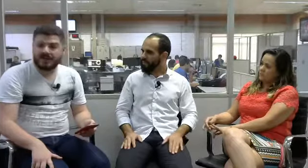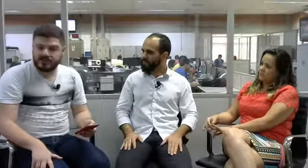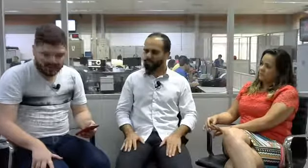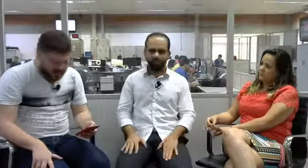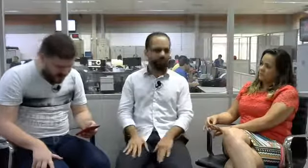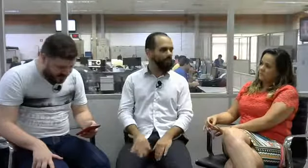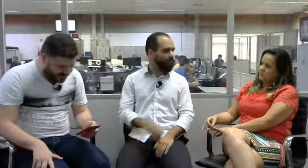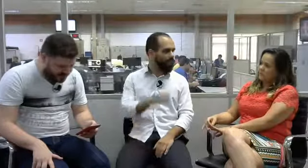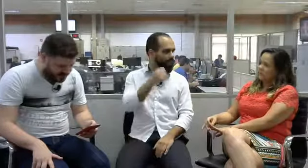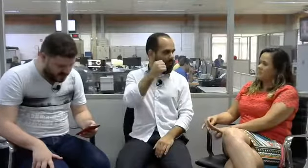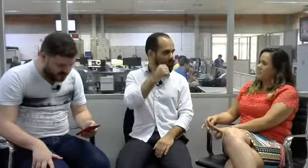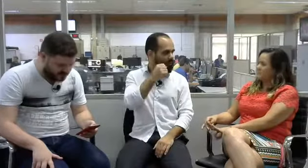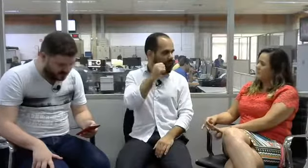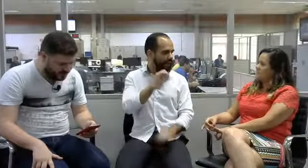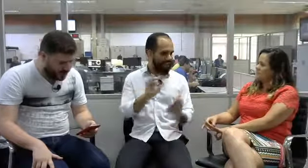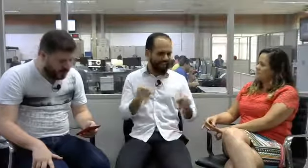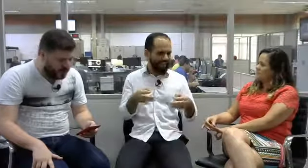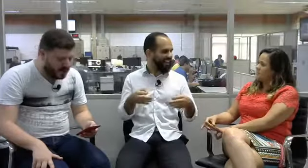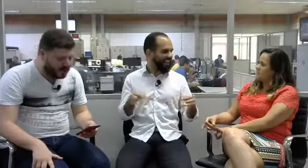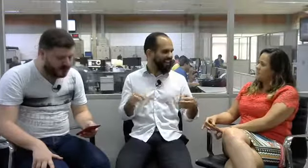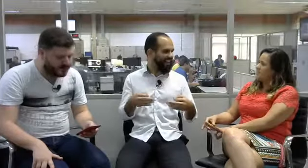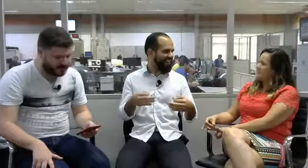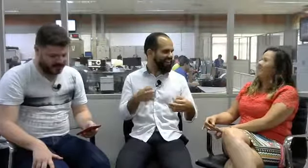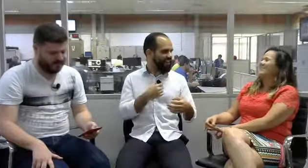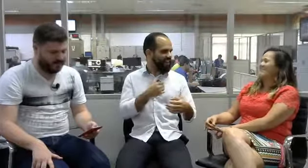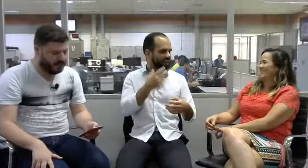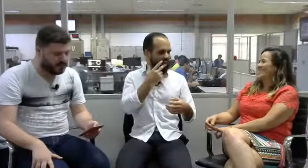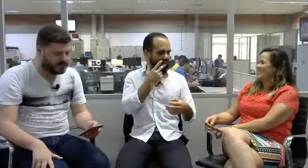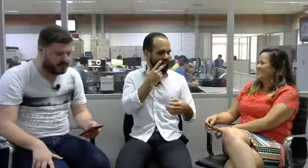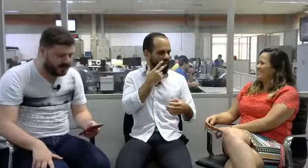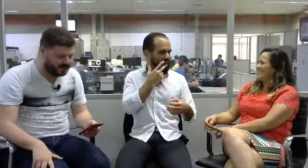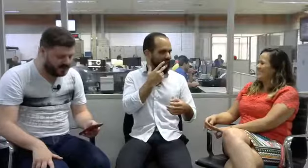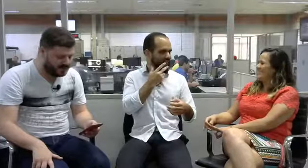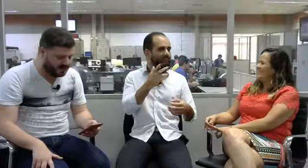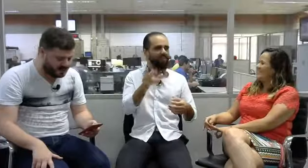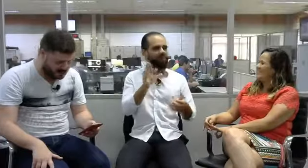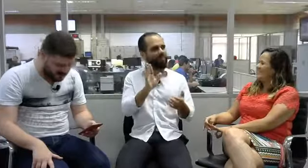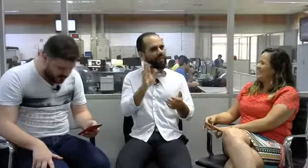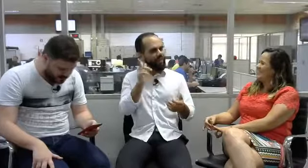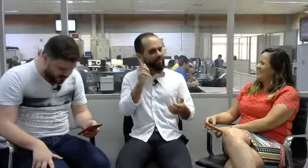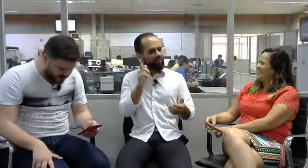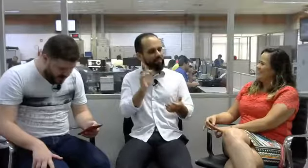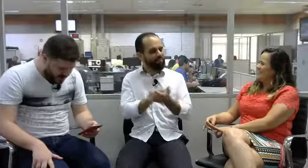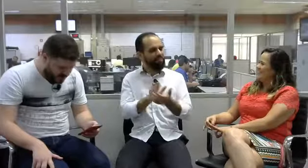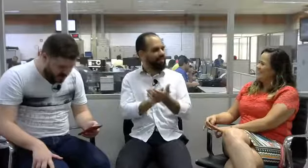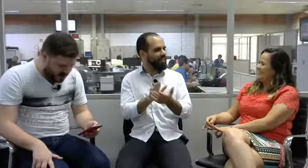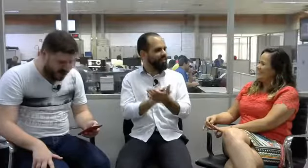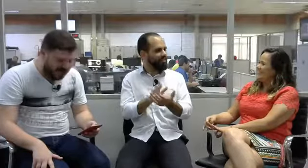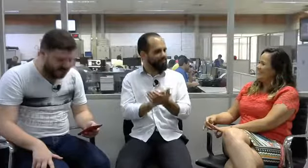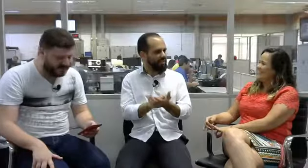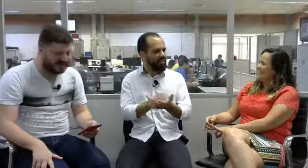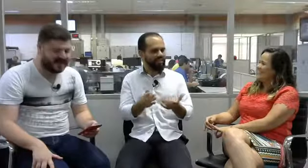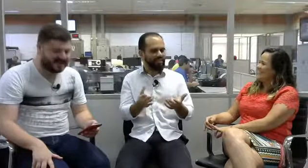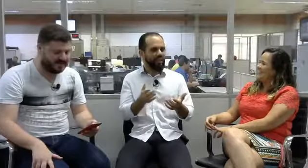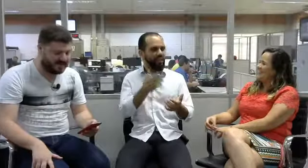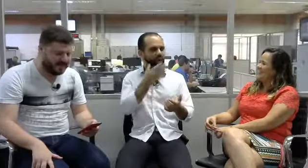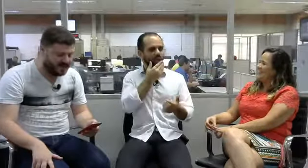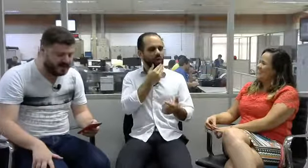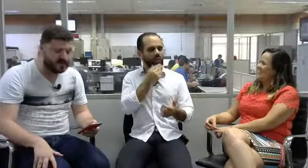Gisele também disse, o melhor professor, muito respeito e admiração. Renato Vesec, parabéns, muito